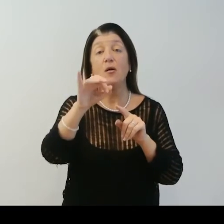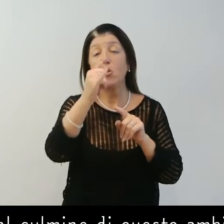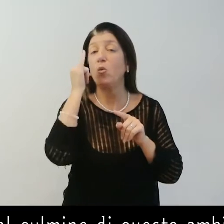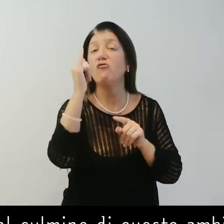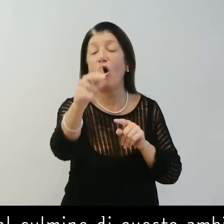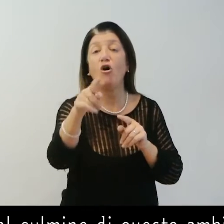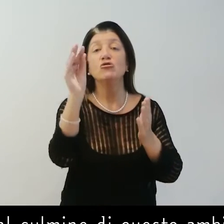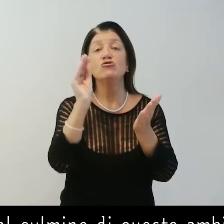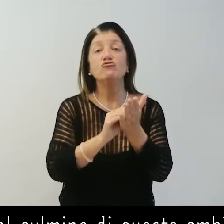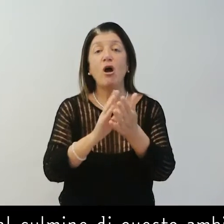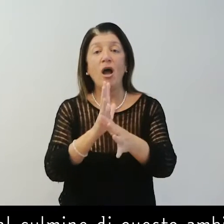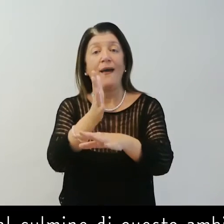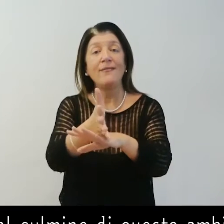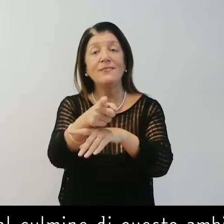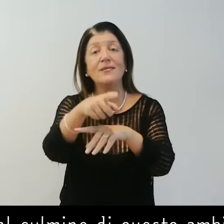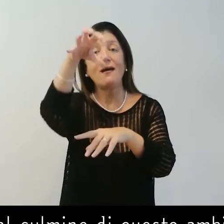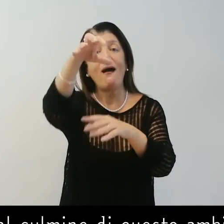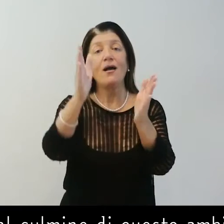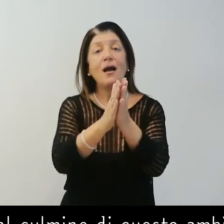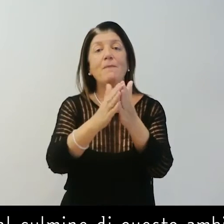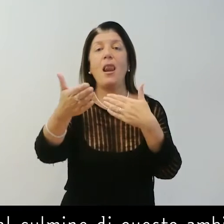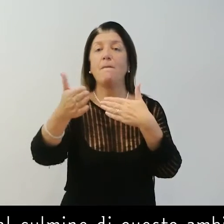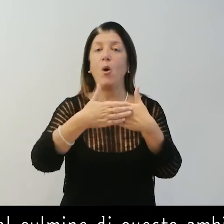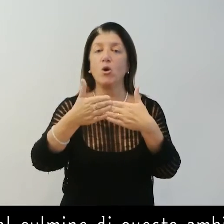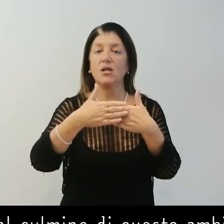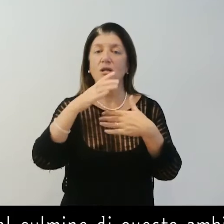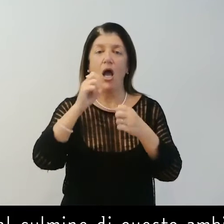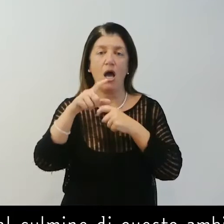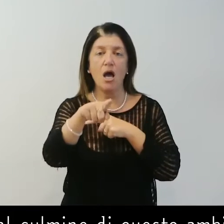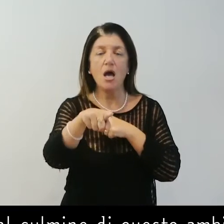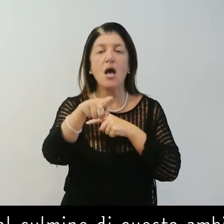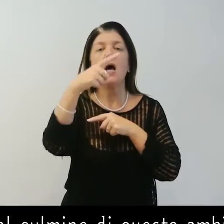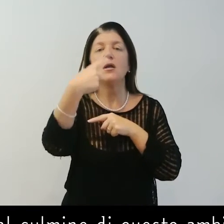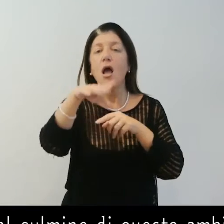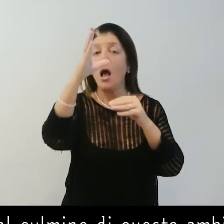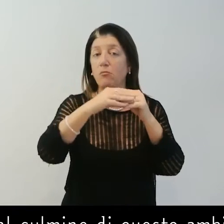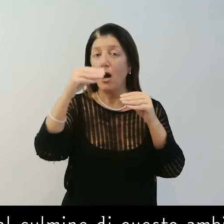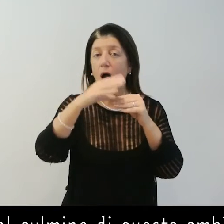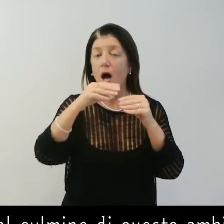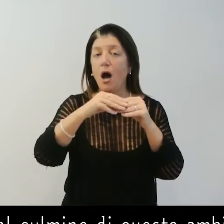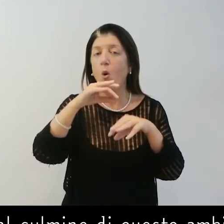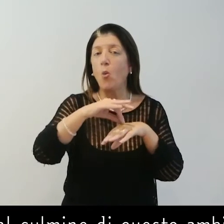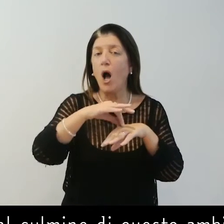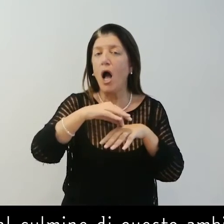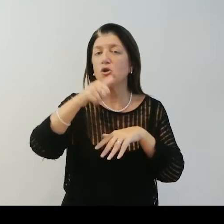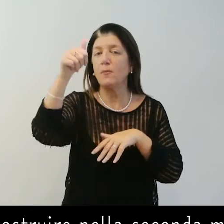infine al culmine di questo ambiente accediamo alla cappella Cortinari fatta